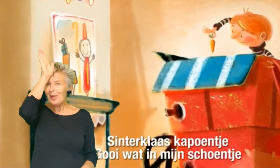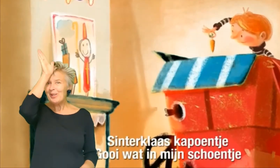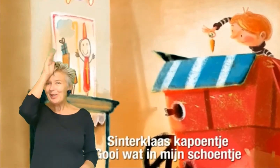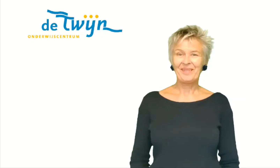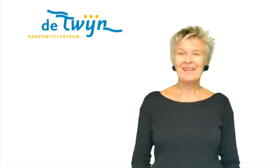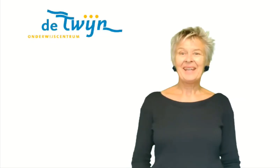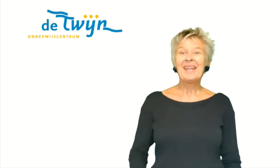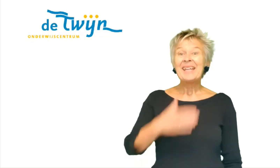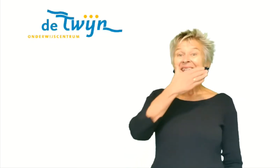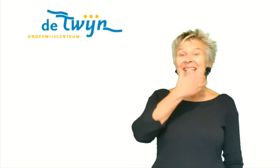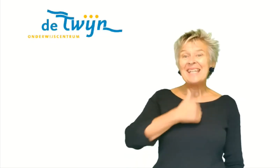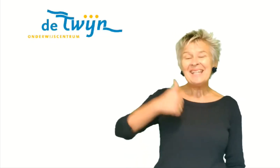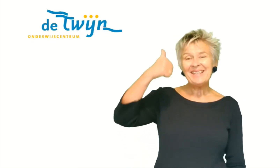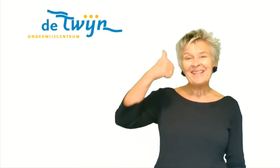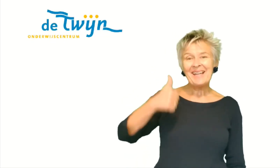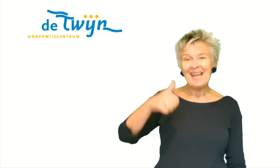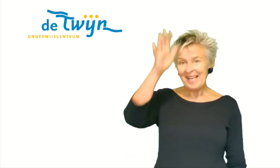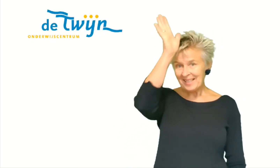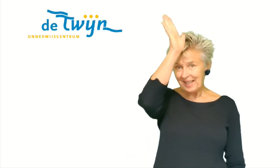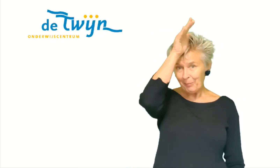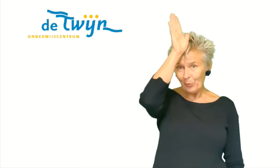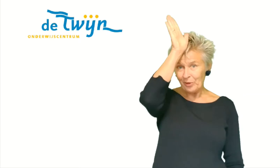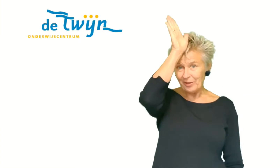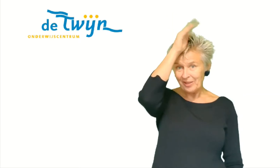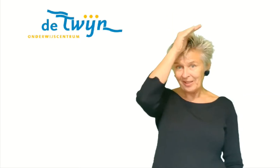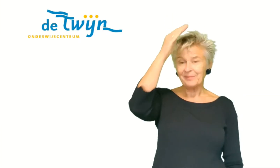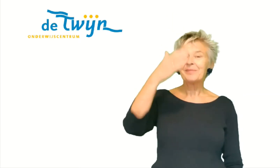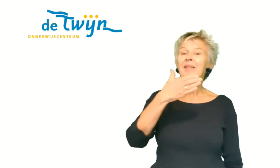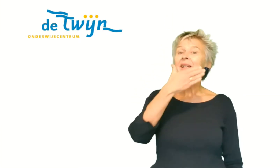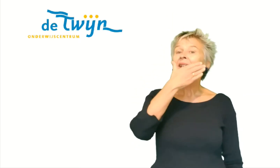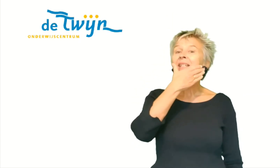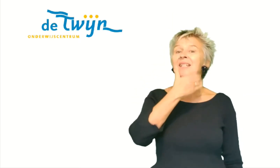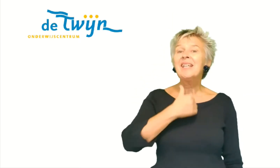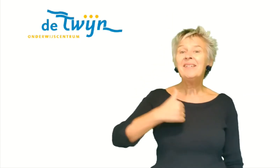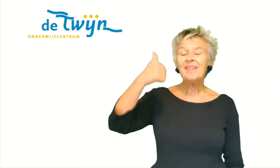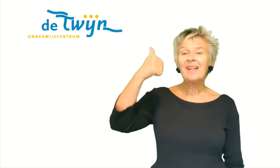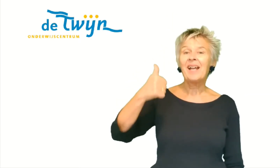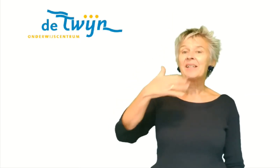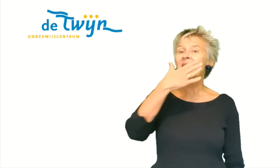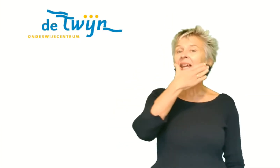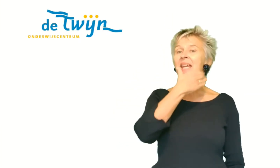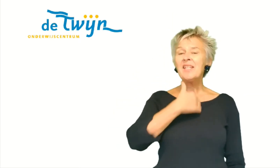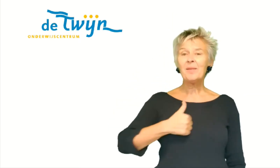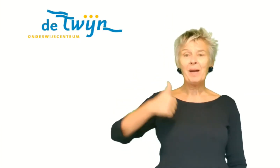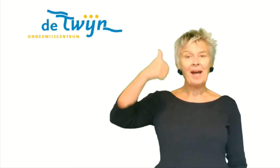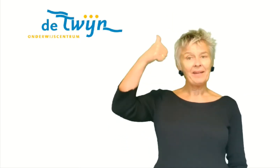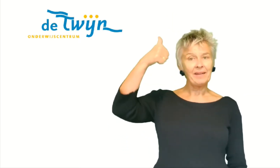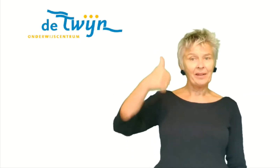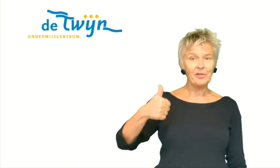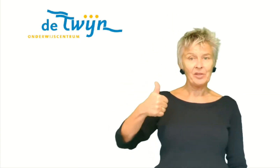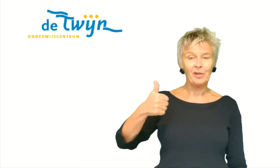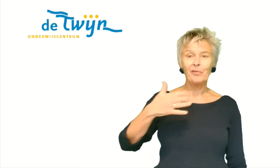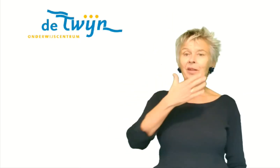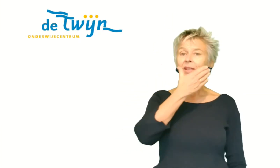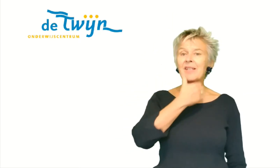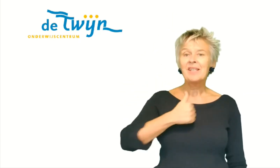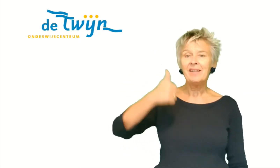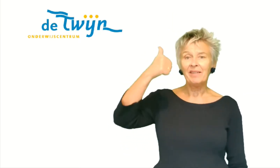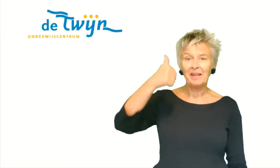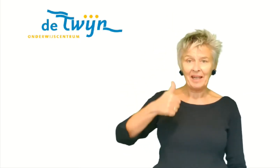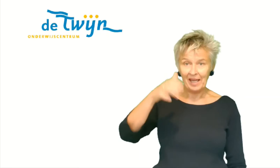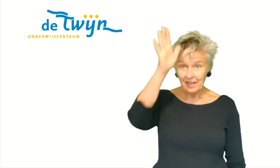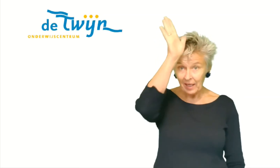Sinterklaas kapoontje. Sinterklaas kapoontje. Sinterklaas, eerste baard, dan de stap.